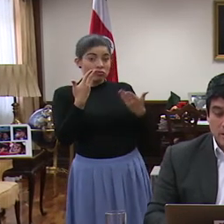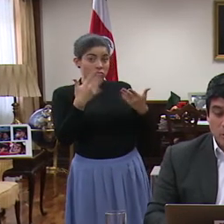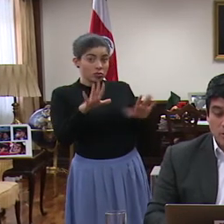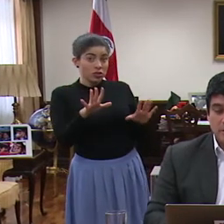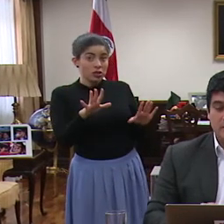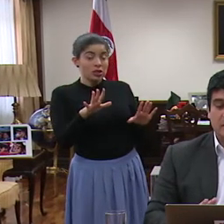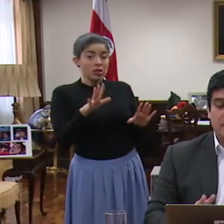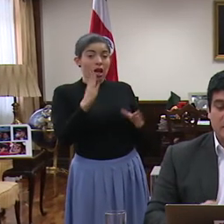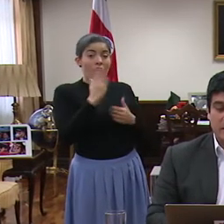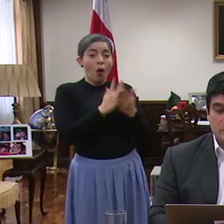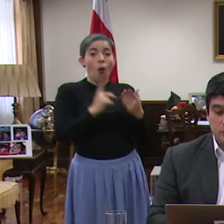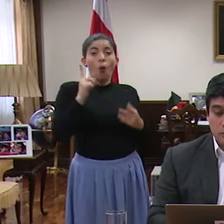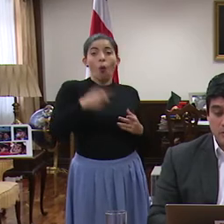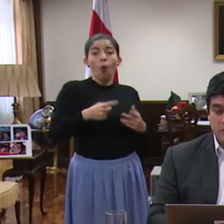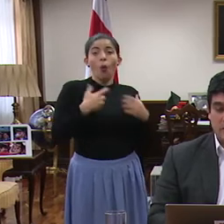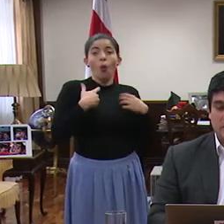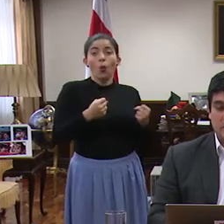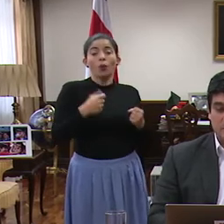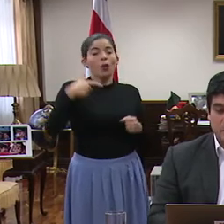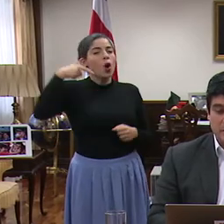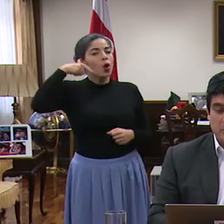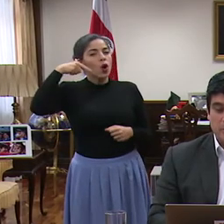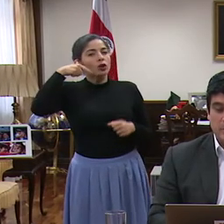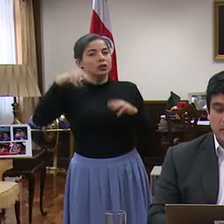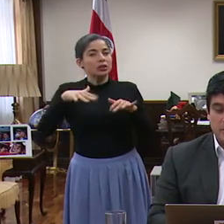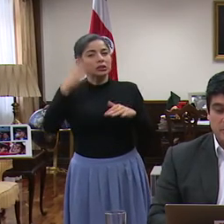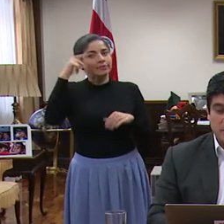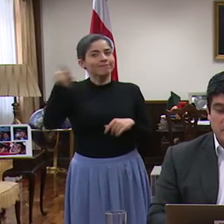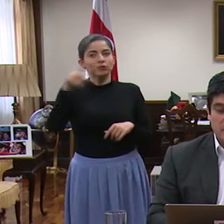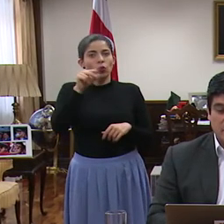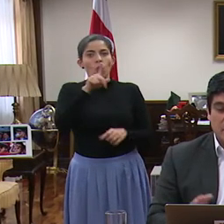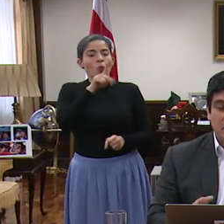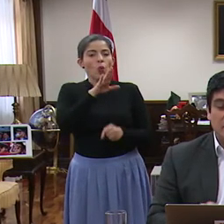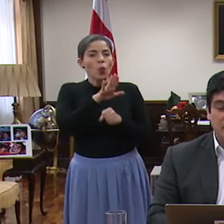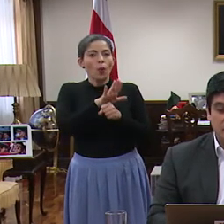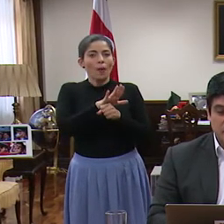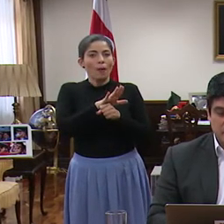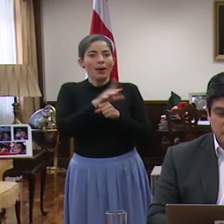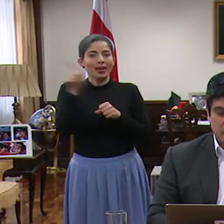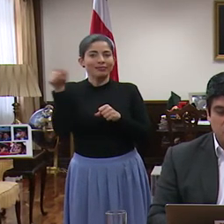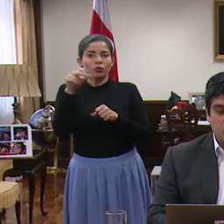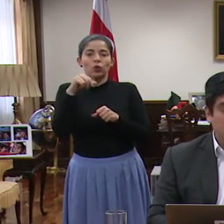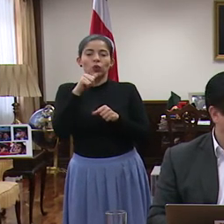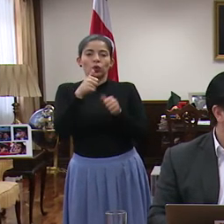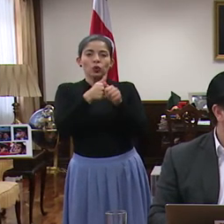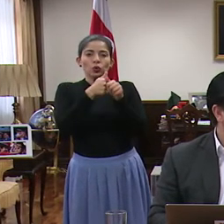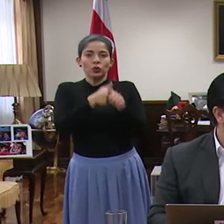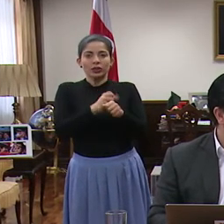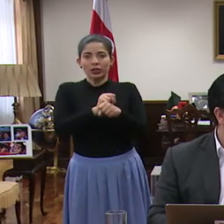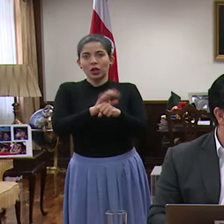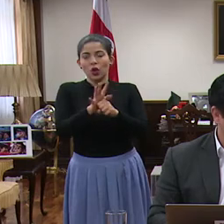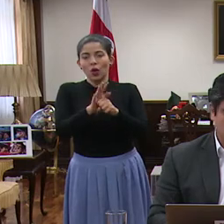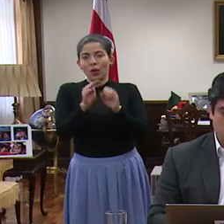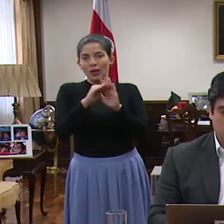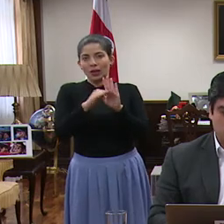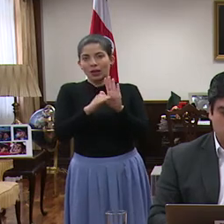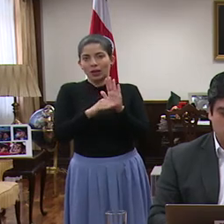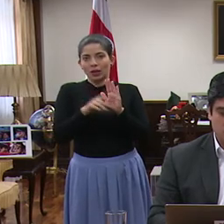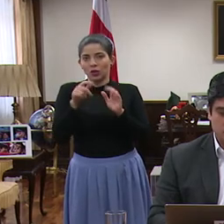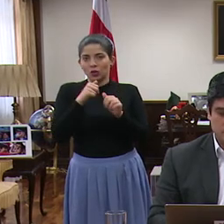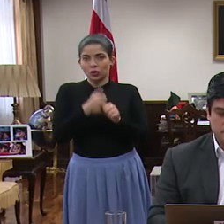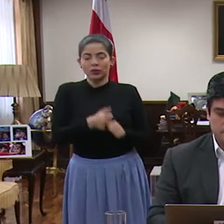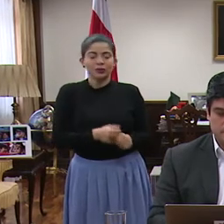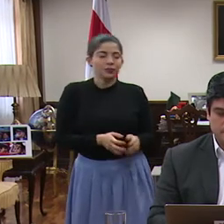alguna orden sanitaria a los call centers por incumplimiento de medidas en relación al COVID-19, doctor.